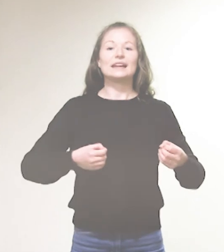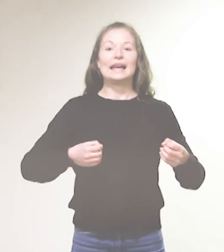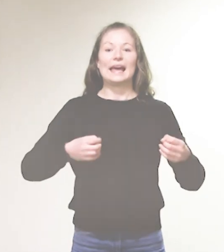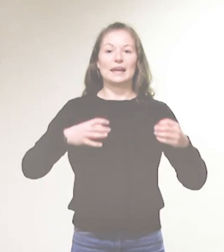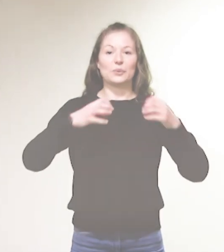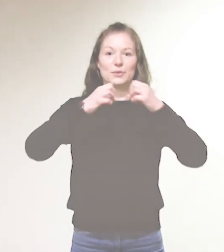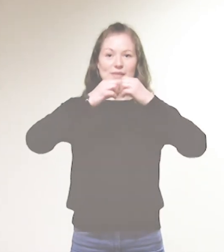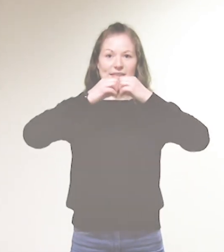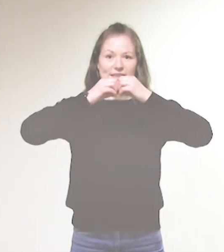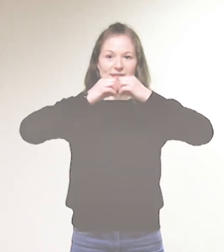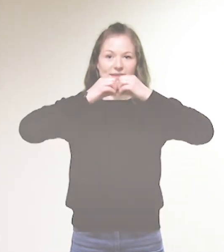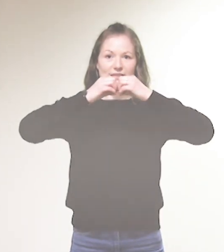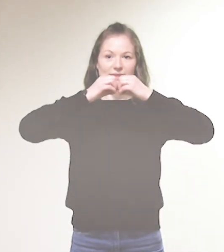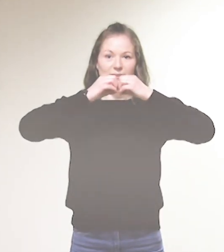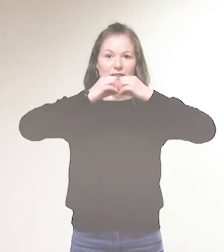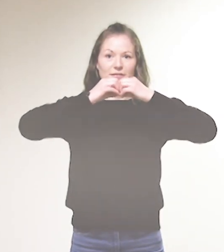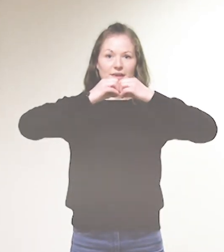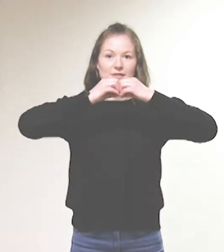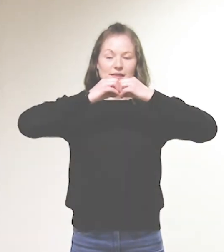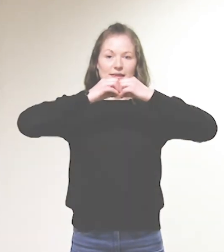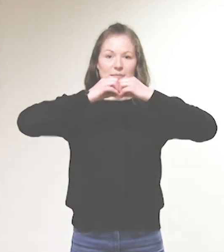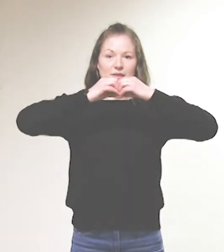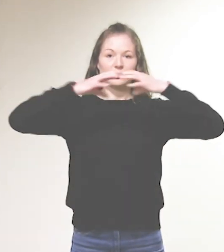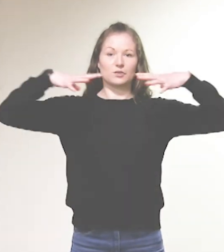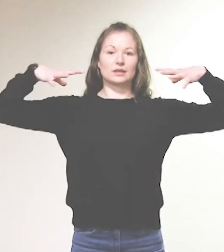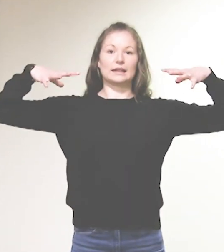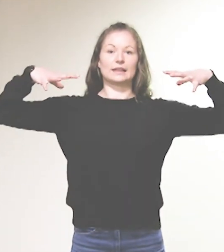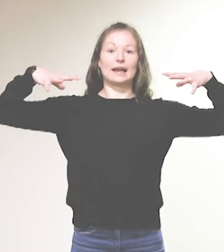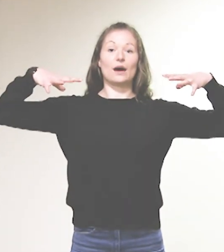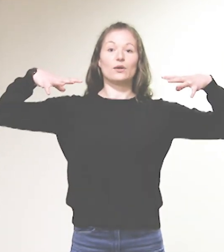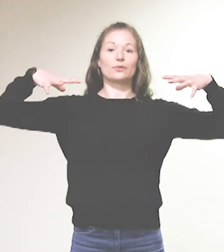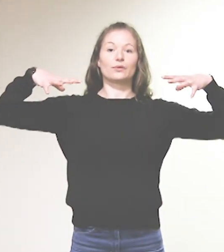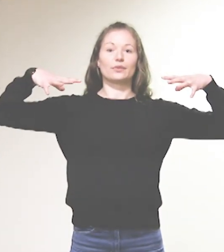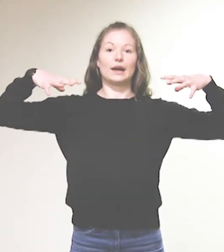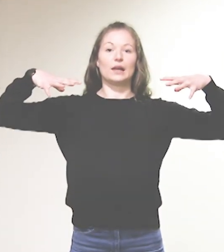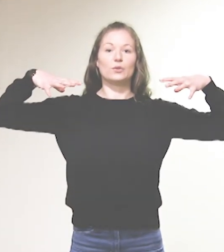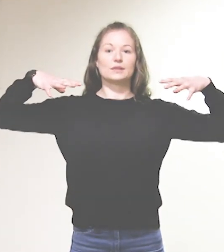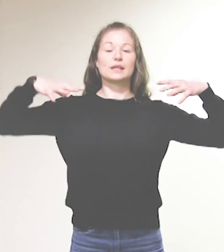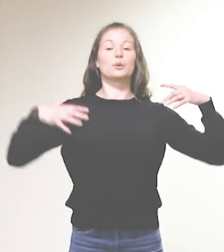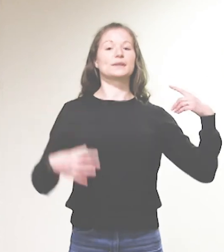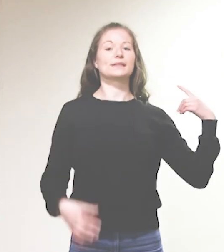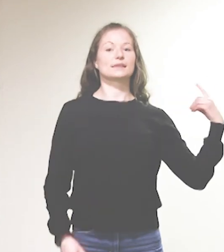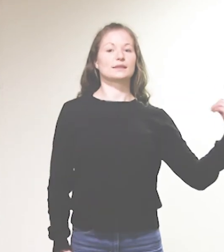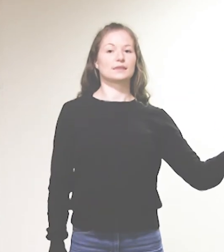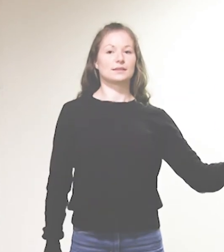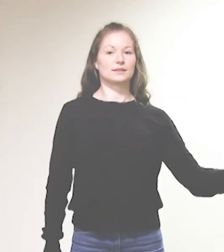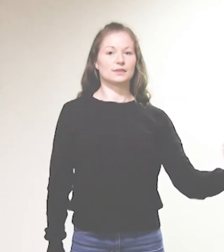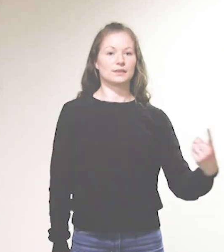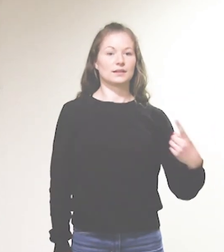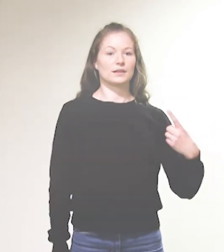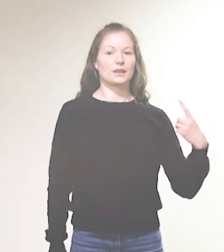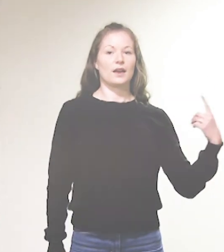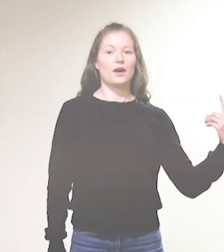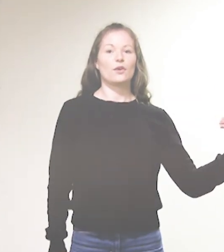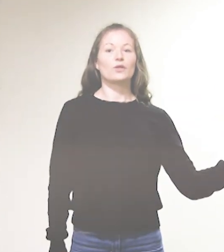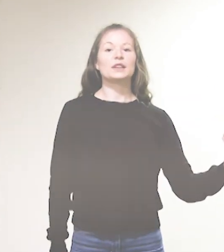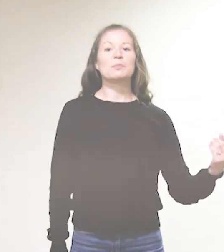Sondern erlöse. Dann nehmen wir die Finger zusammen und gehen dann auf. Erlöse uns von dem